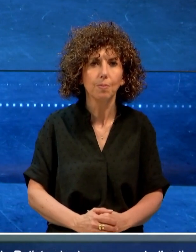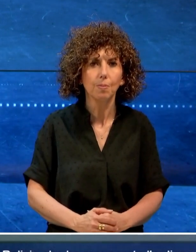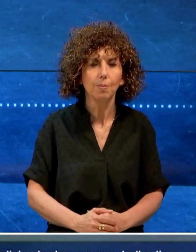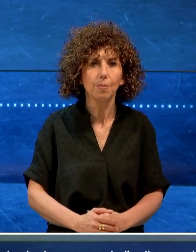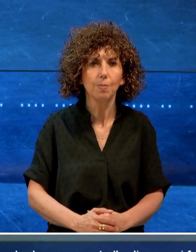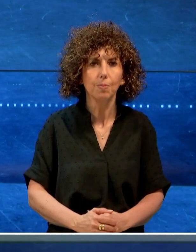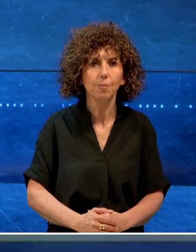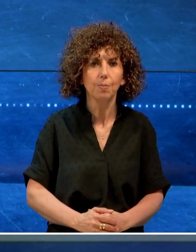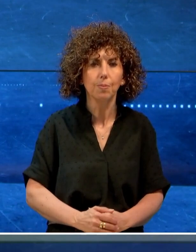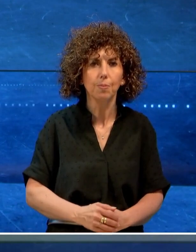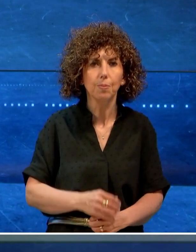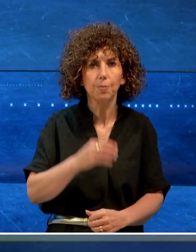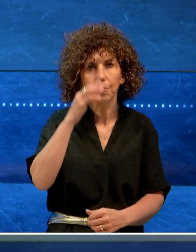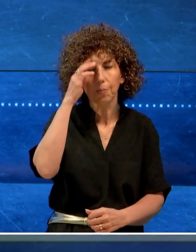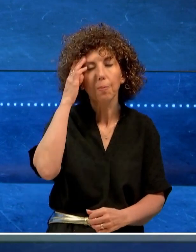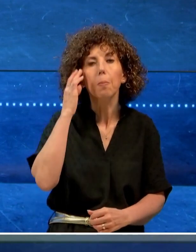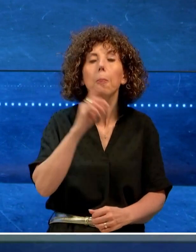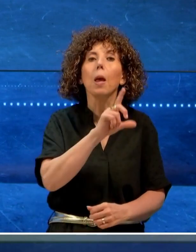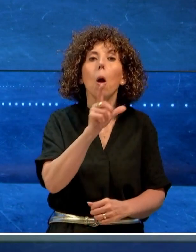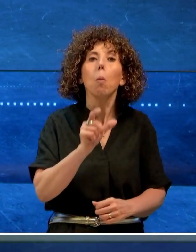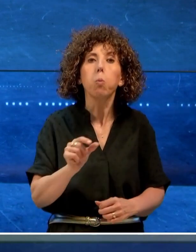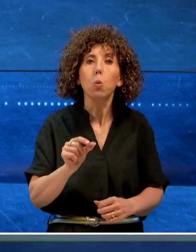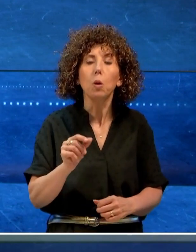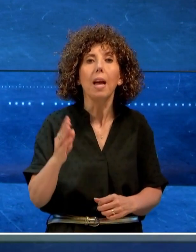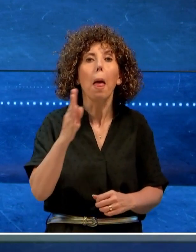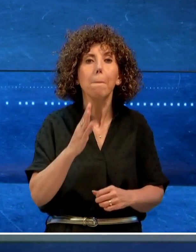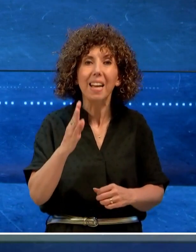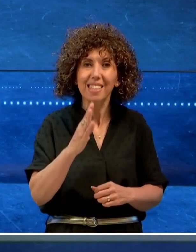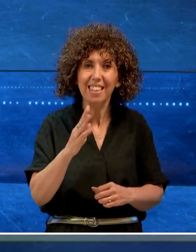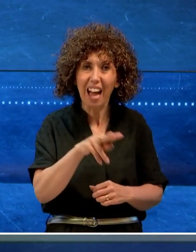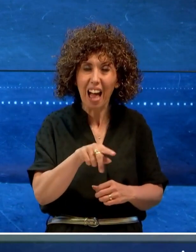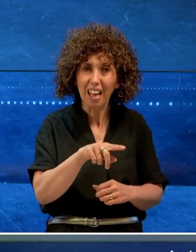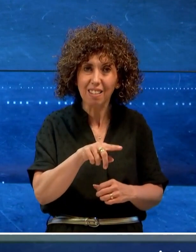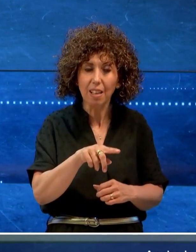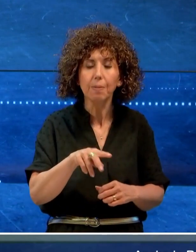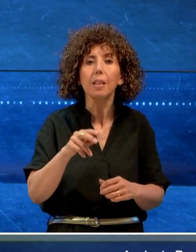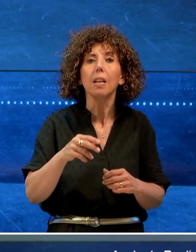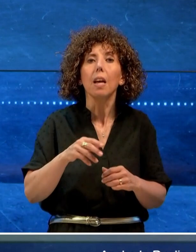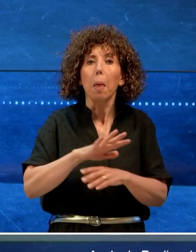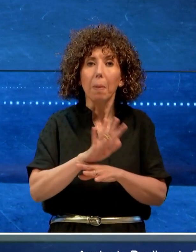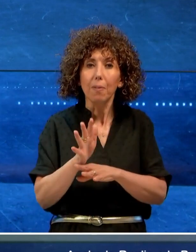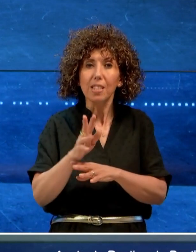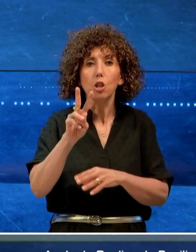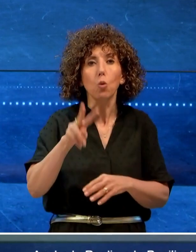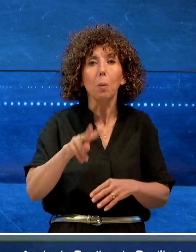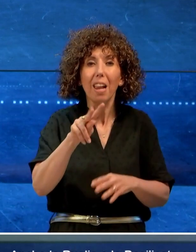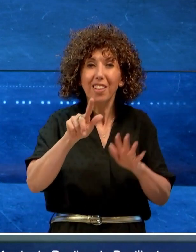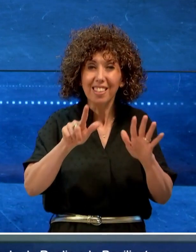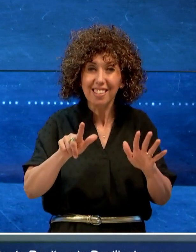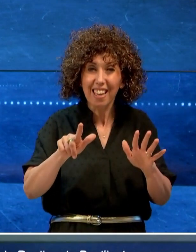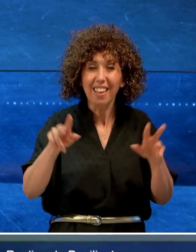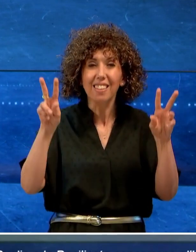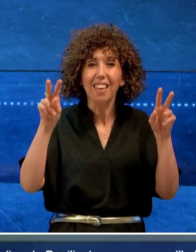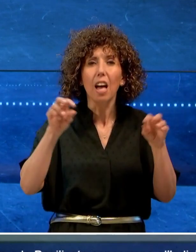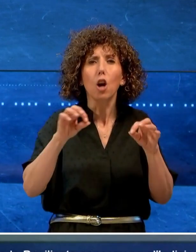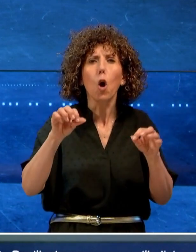Anche la Puglia e la Basilicata concorrono all'edizione 2027 del titolo di